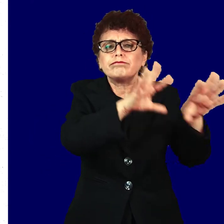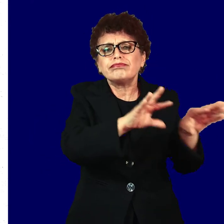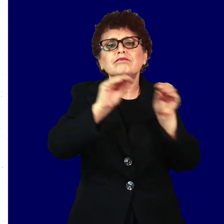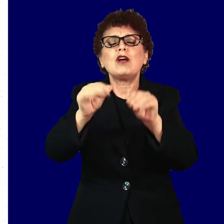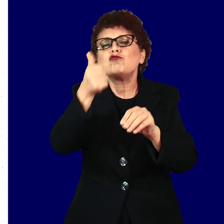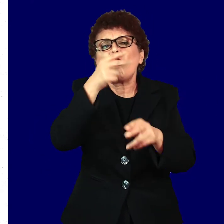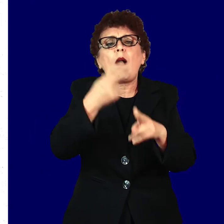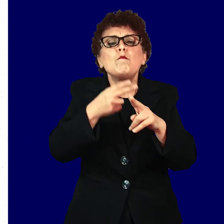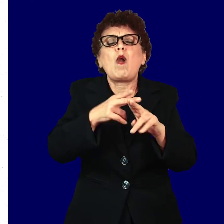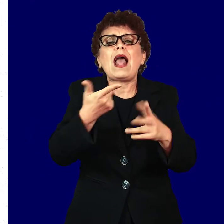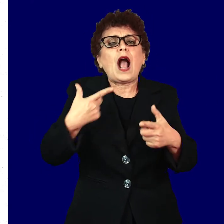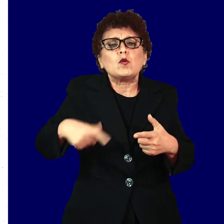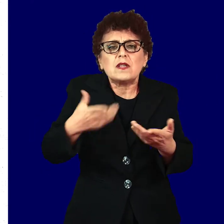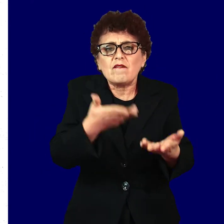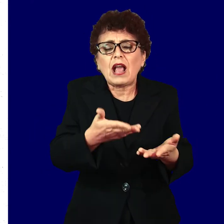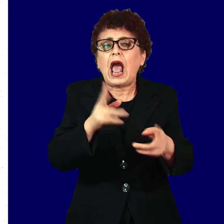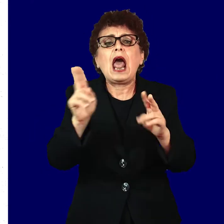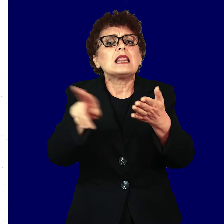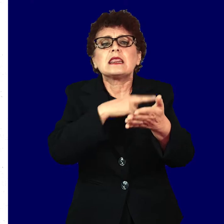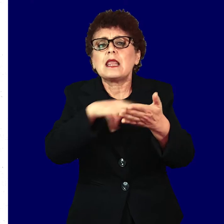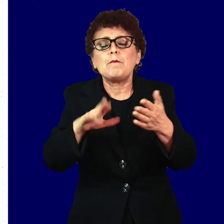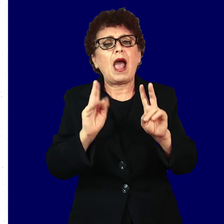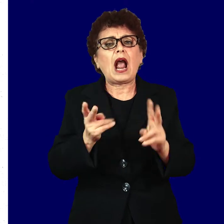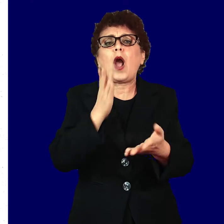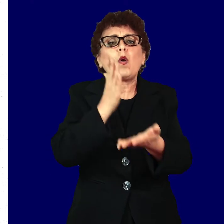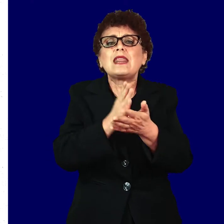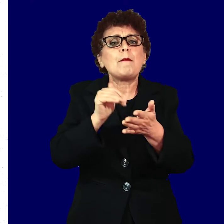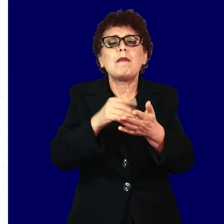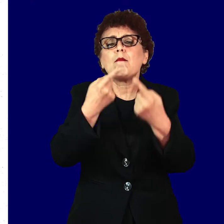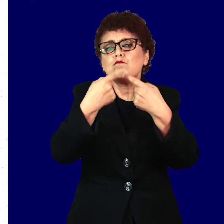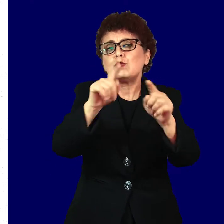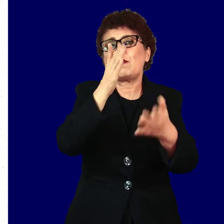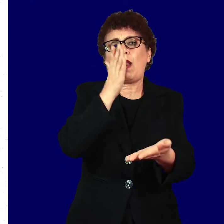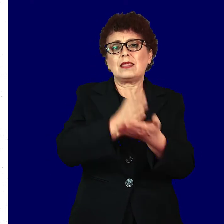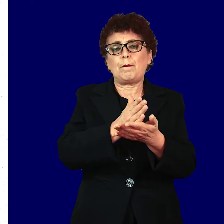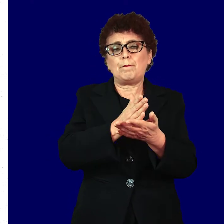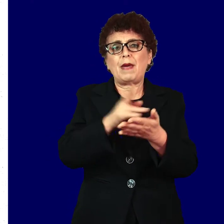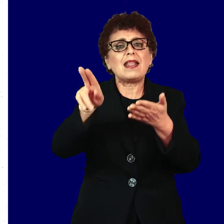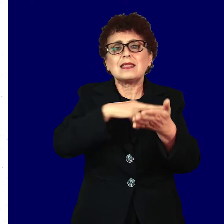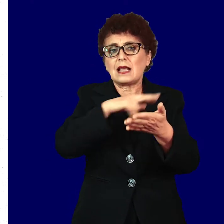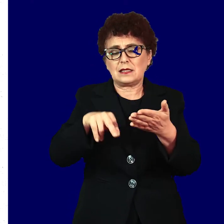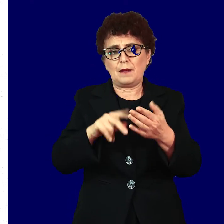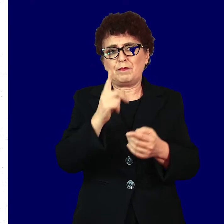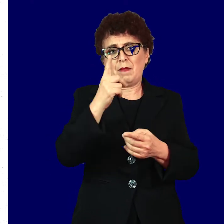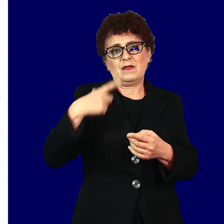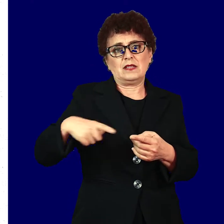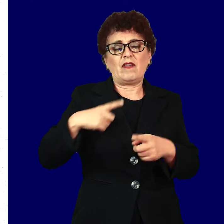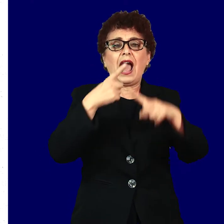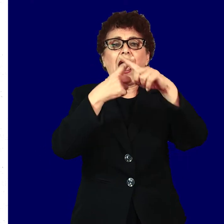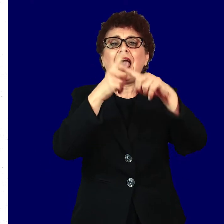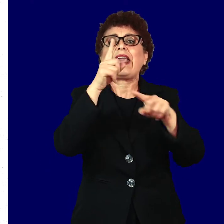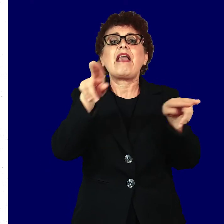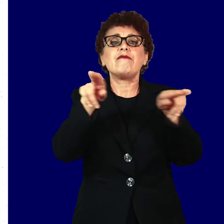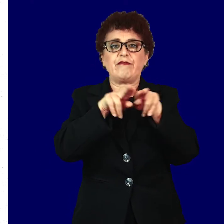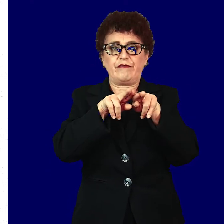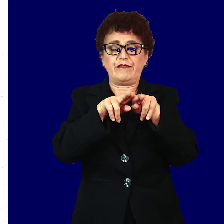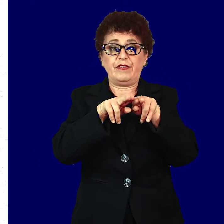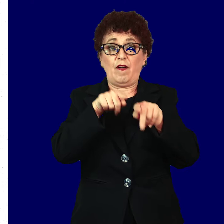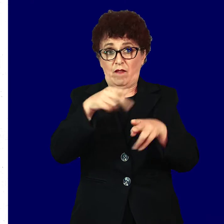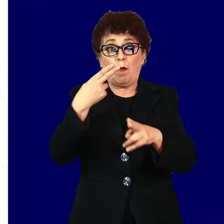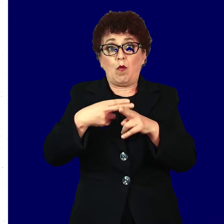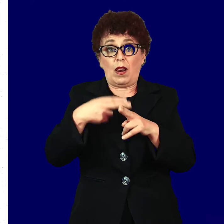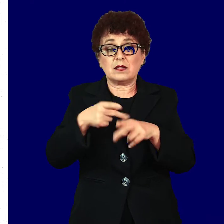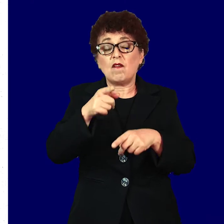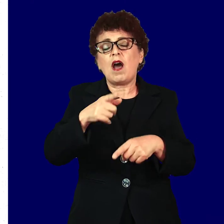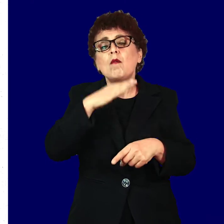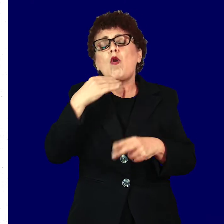инфекцији и начинот на тестирање за секоја од неф. Прво, хиф. Симптоми